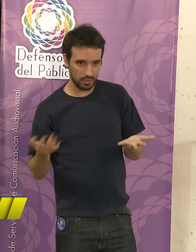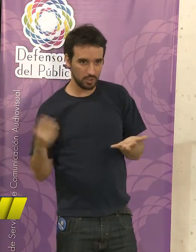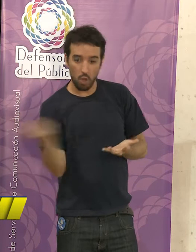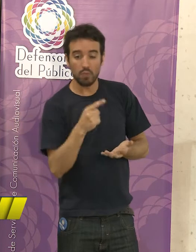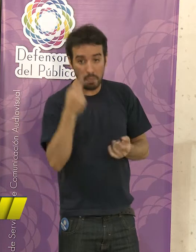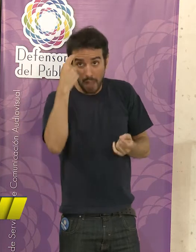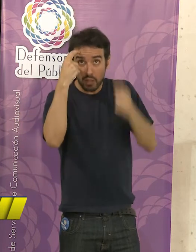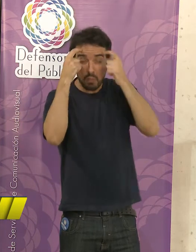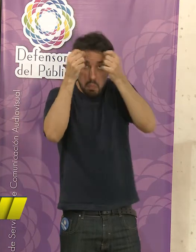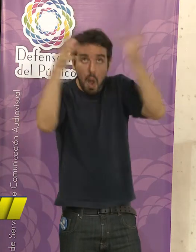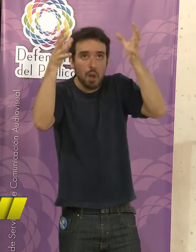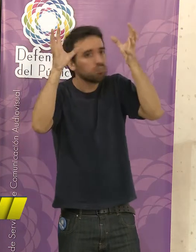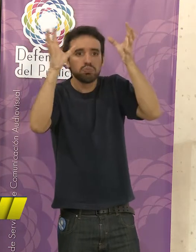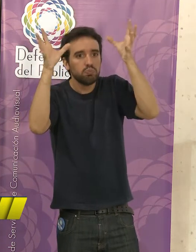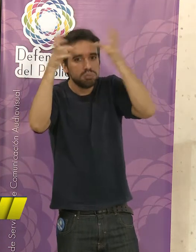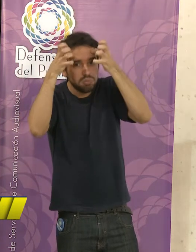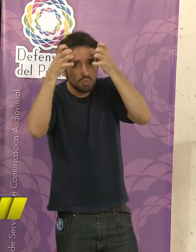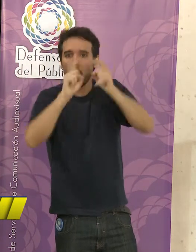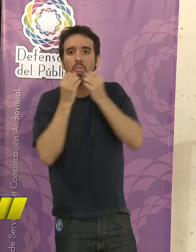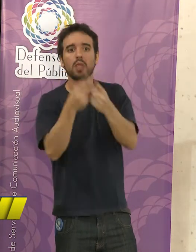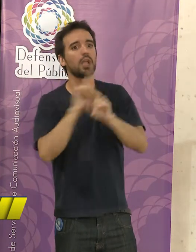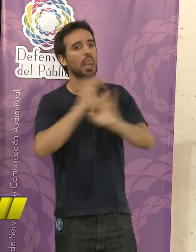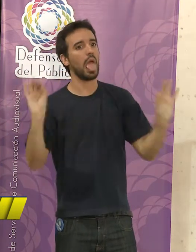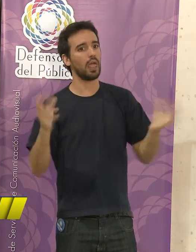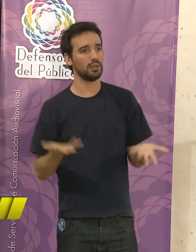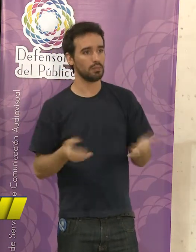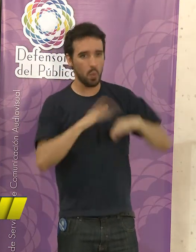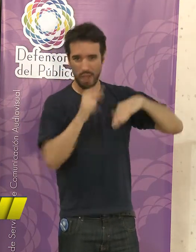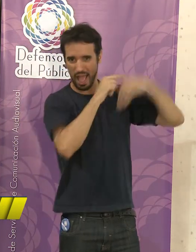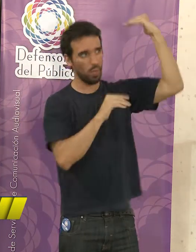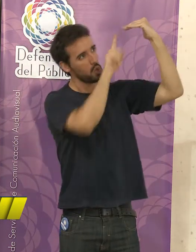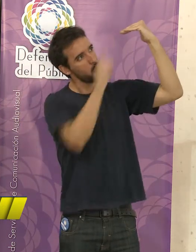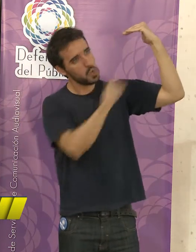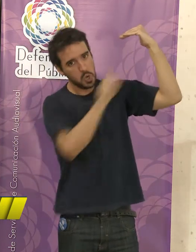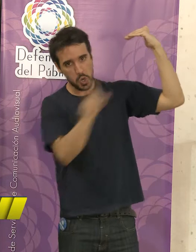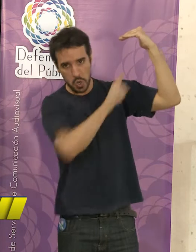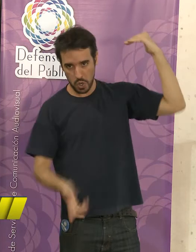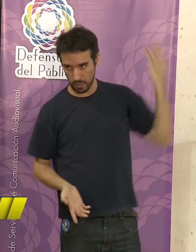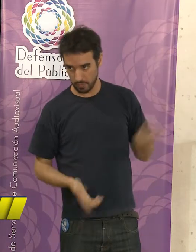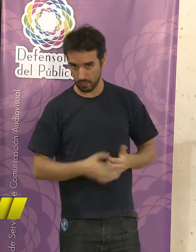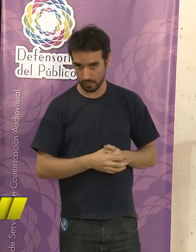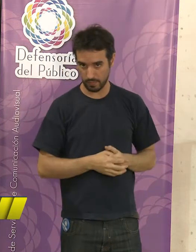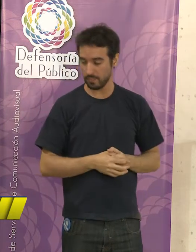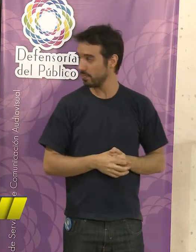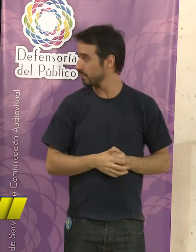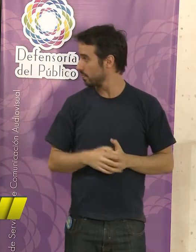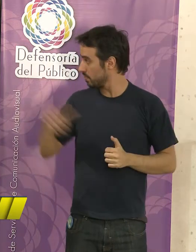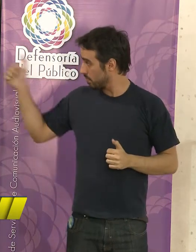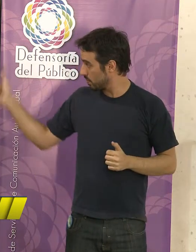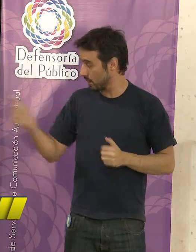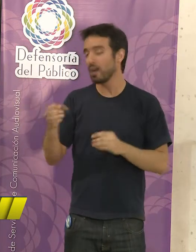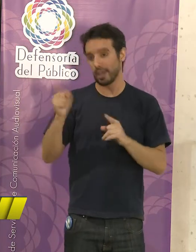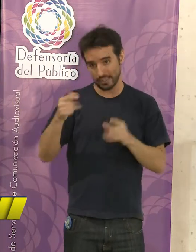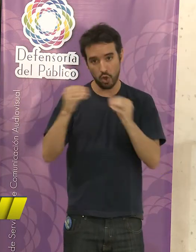pensamientos se los guardan y no lo expresan. Y bueno, y eso. Ahora le doy la palabra a mi